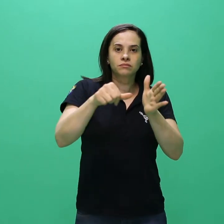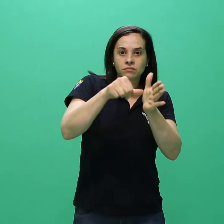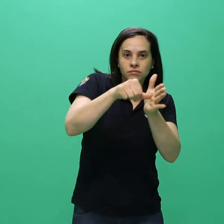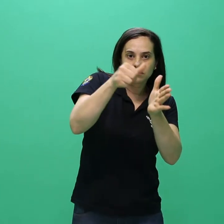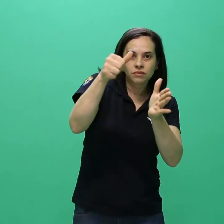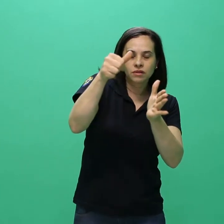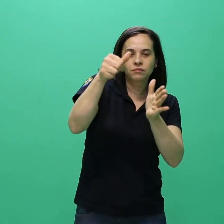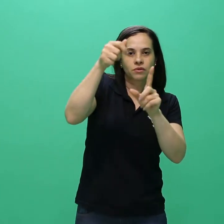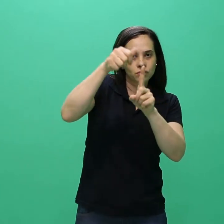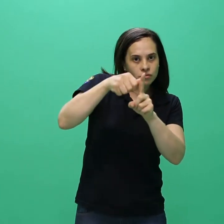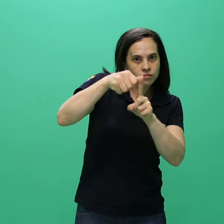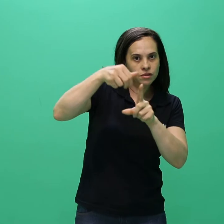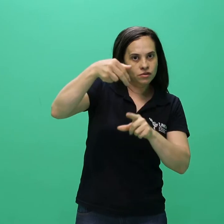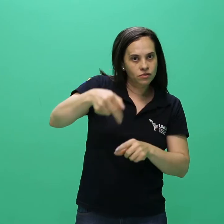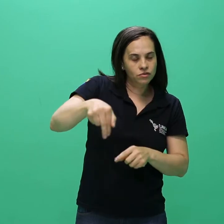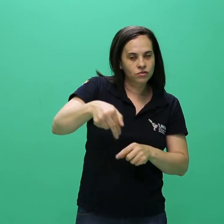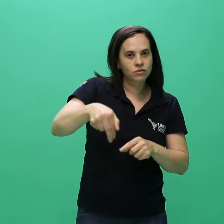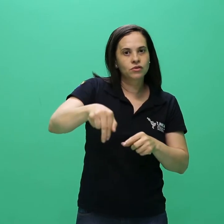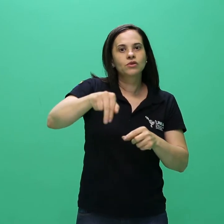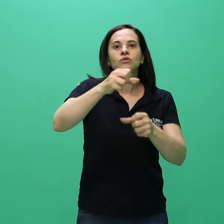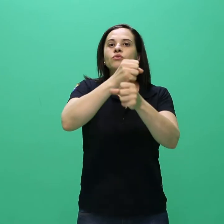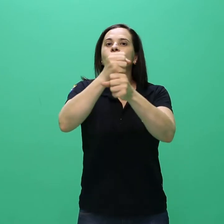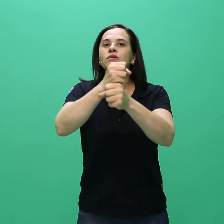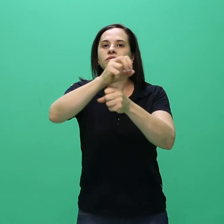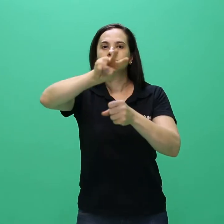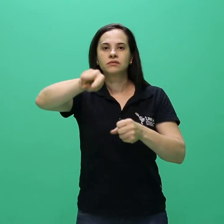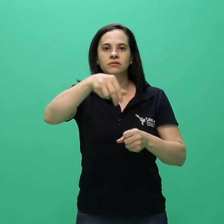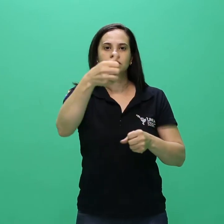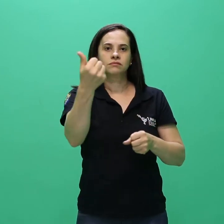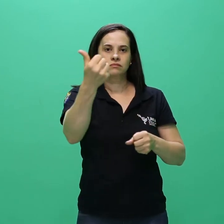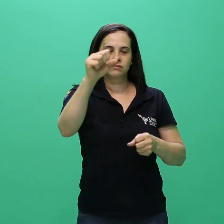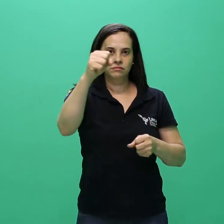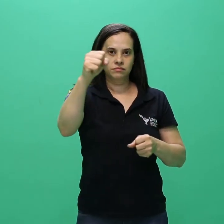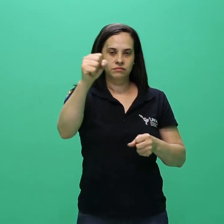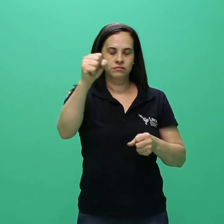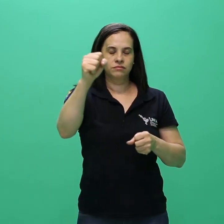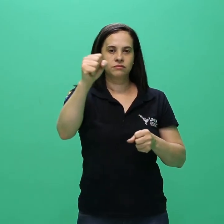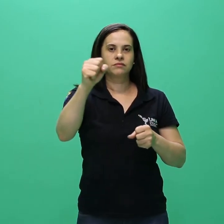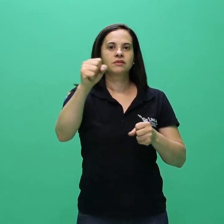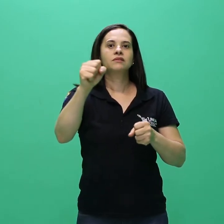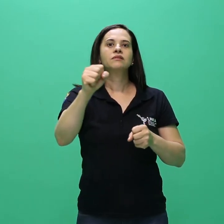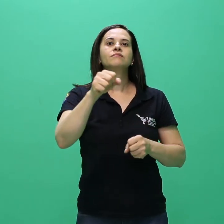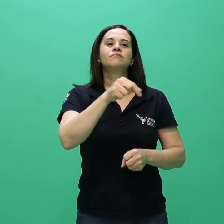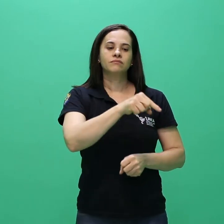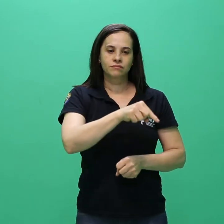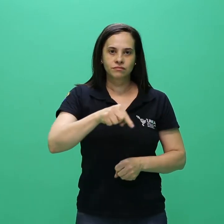Unila, conforme cronograma elencado no anexo 1º do presente edital.